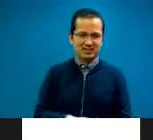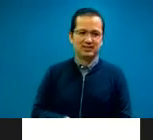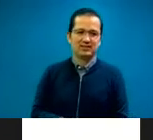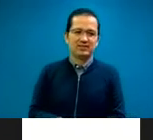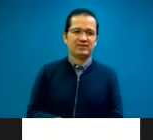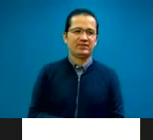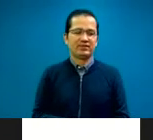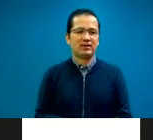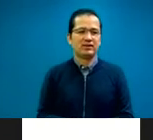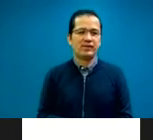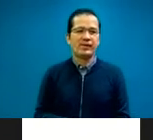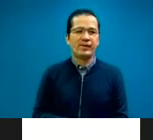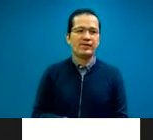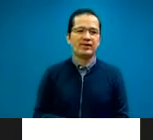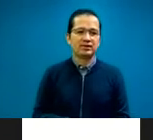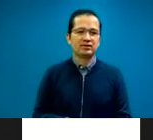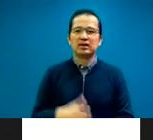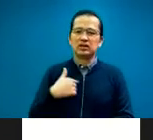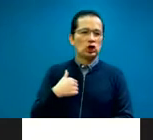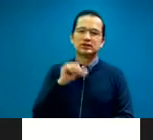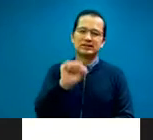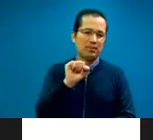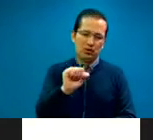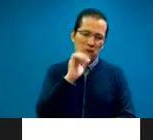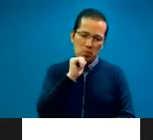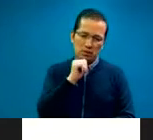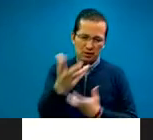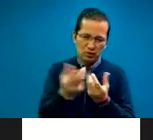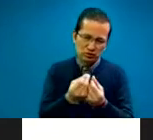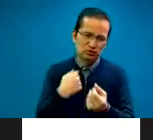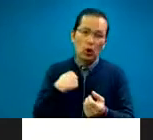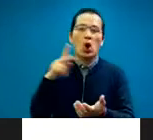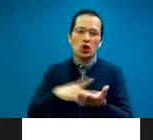El sábado no podré acompañarlos porque estaré volando a regreso a Estados Unidos.